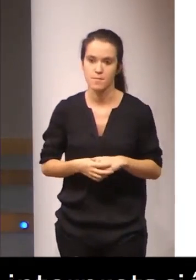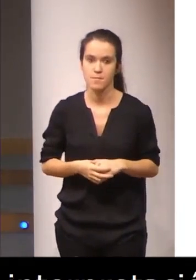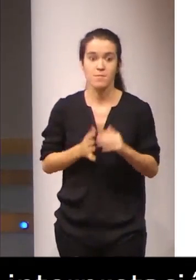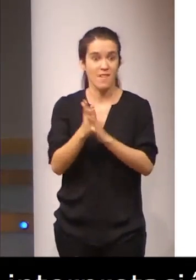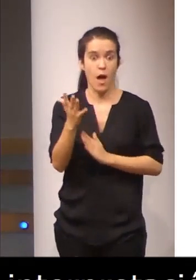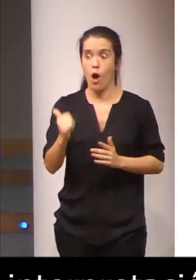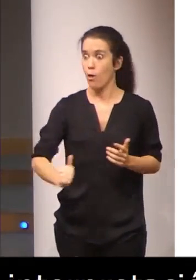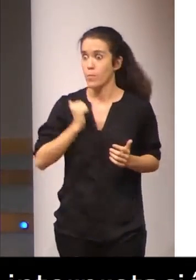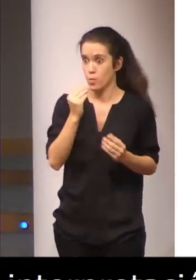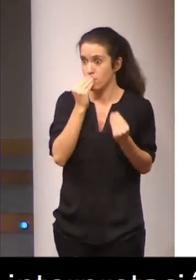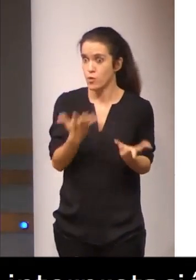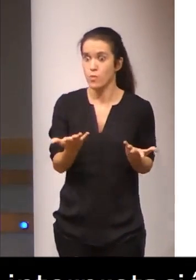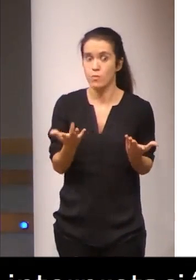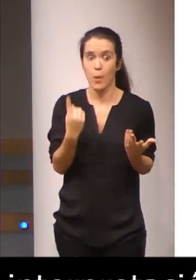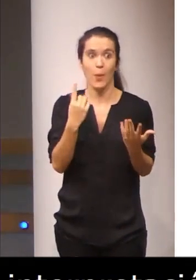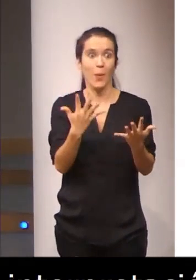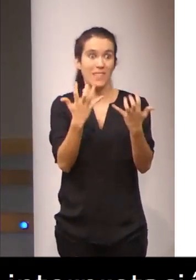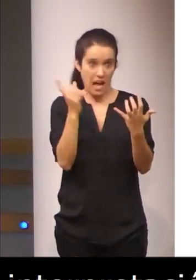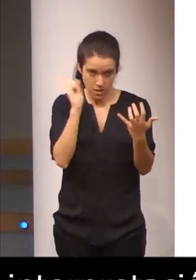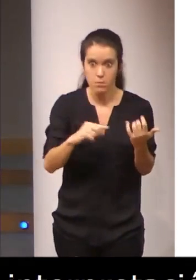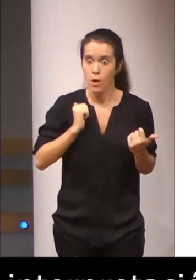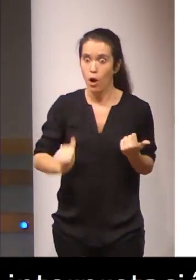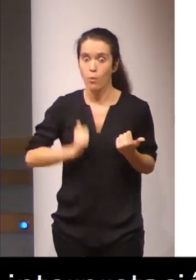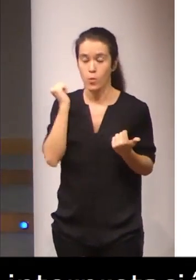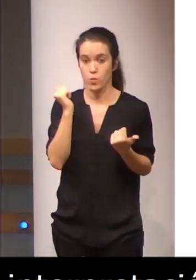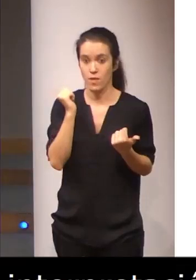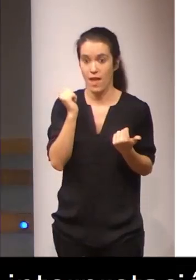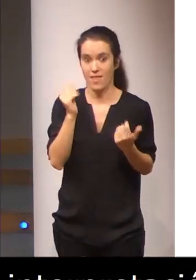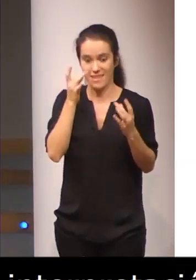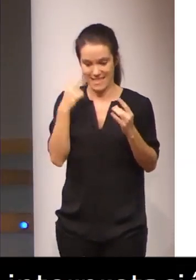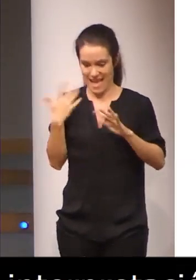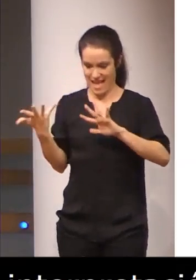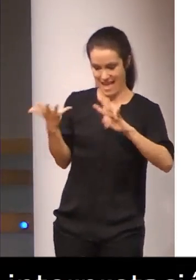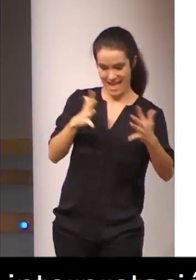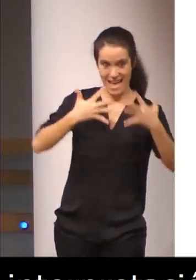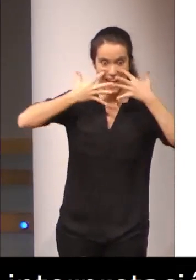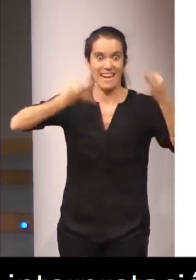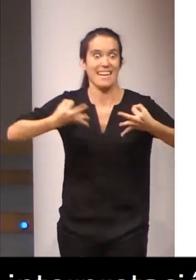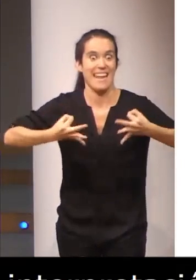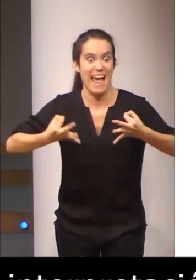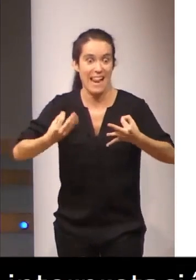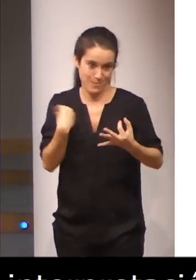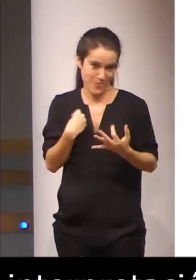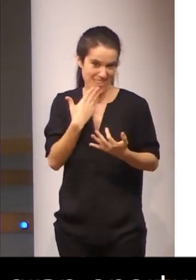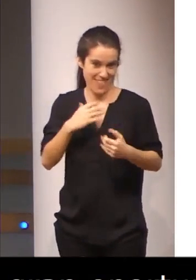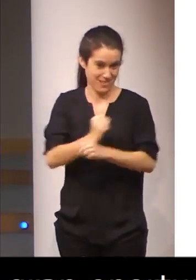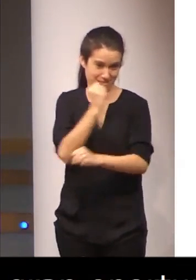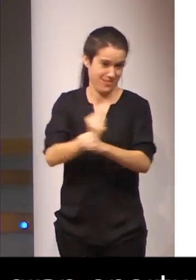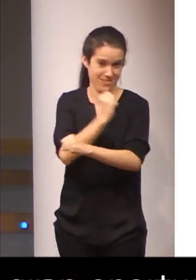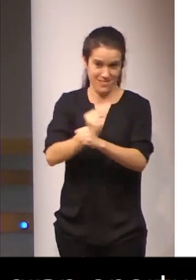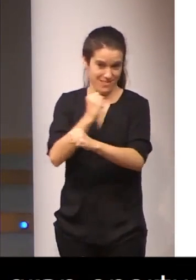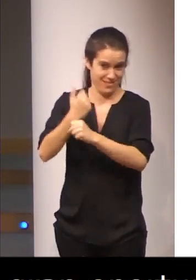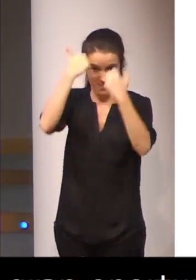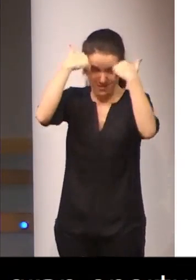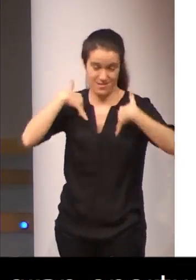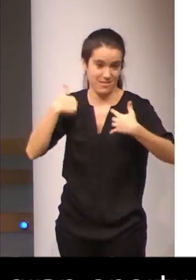no a una ventaja, sino a una gran oportunidad, que se hizo carne, entre comillas, gracias al trabajo incansable del Centro de